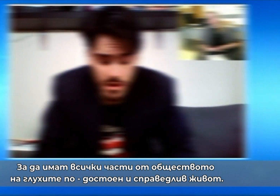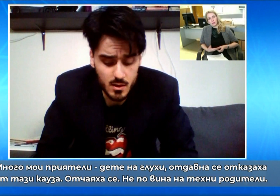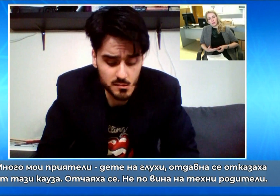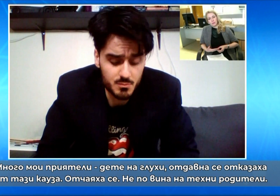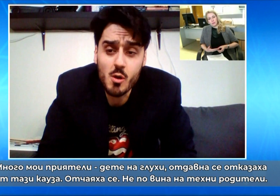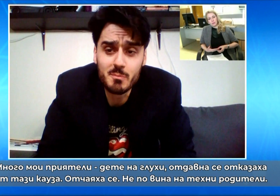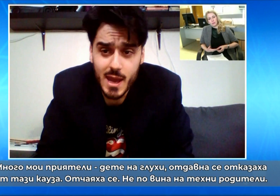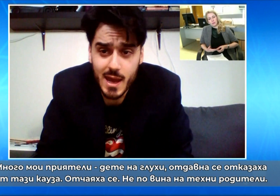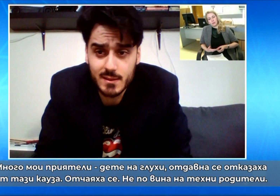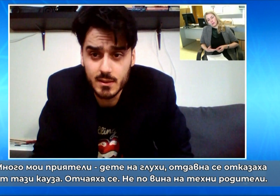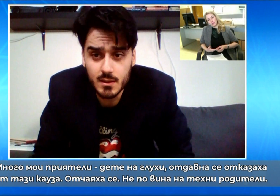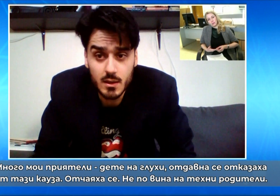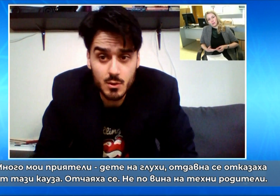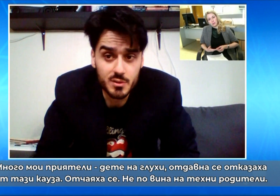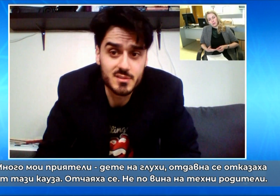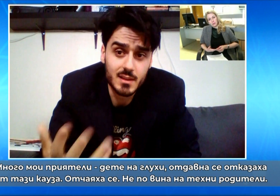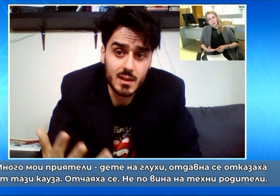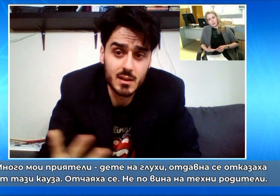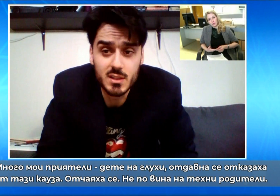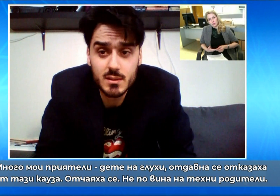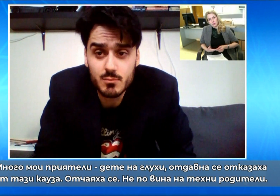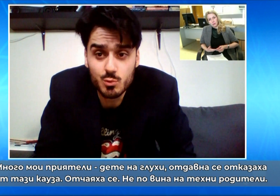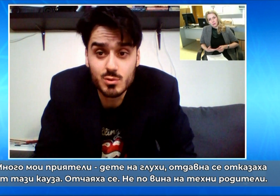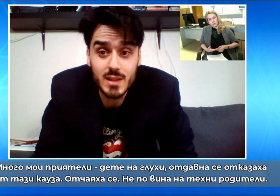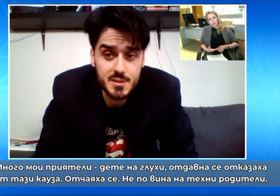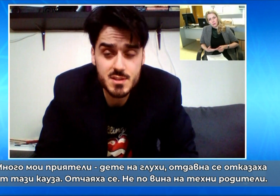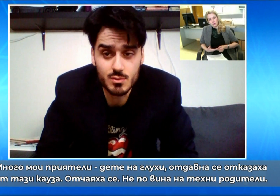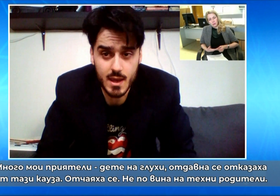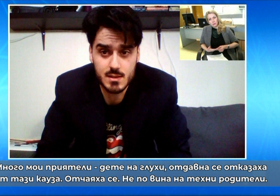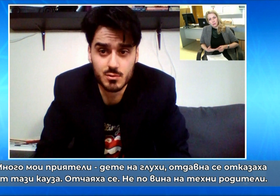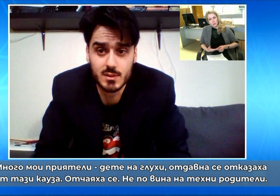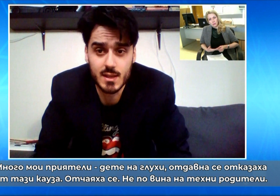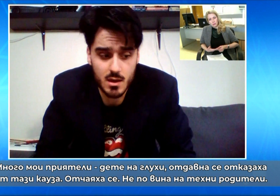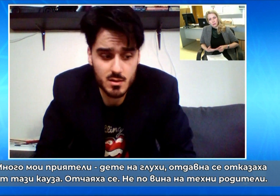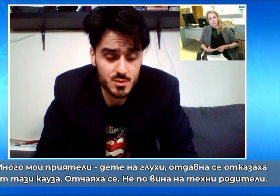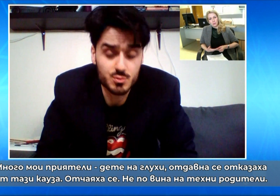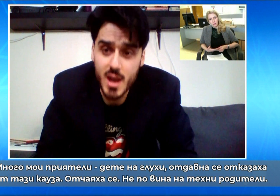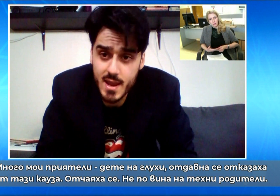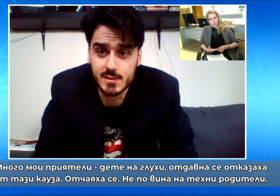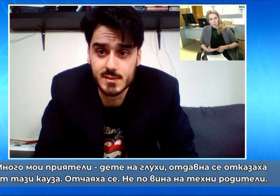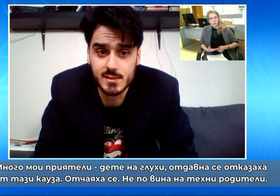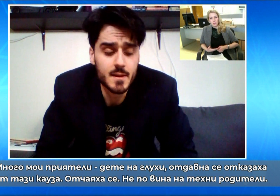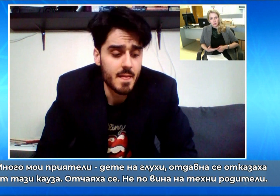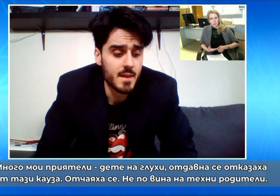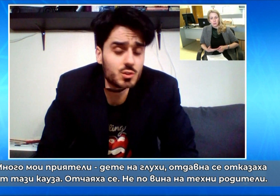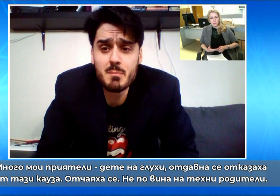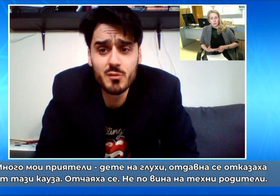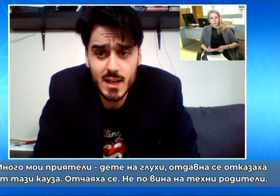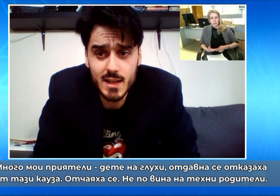Много моите приятели, които са дете на глухи, оттамна се отказаха от тази кауза, отчаяха се. И то не по вина на техни